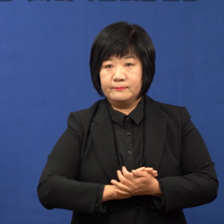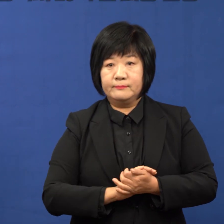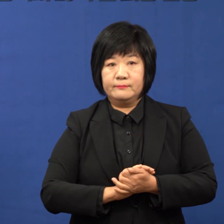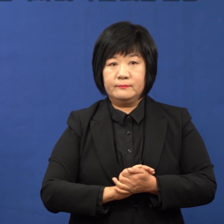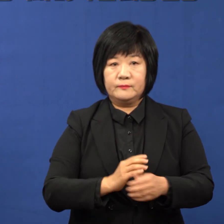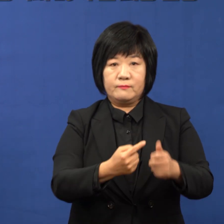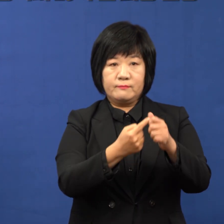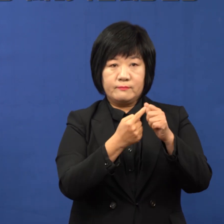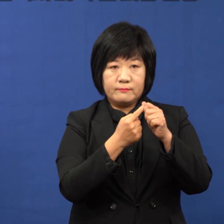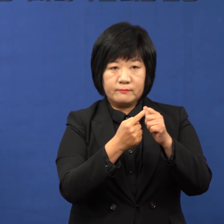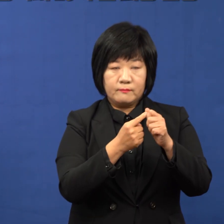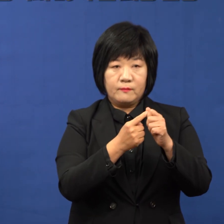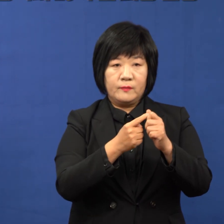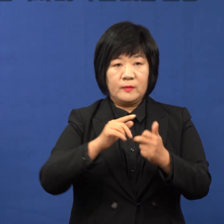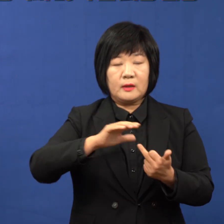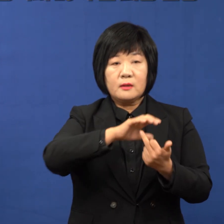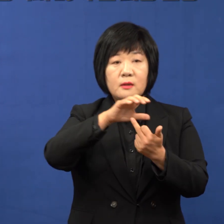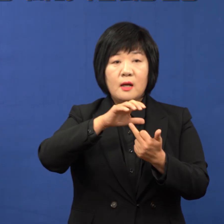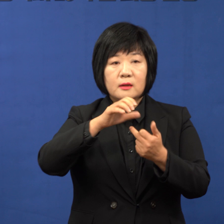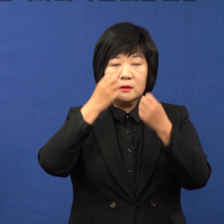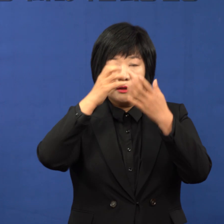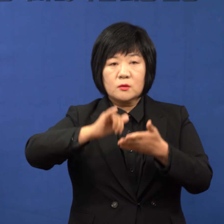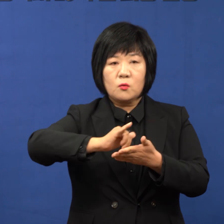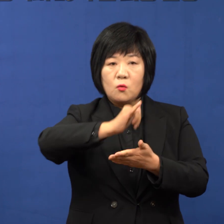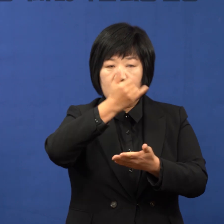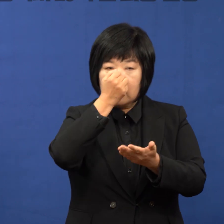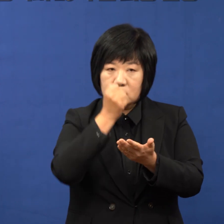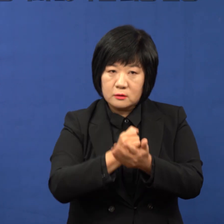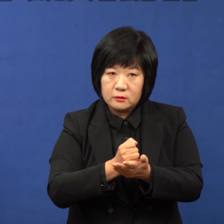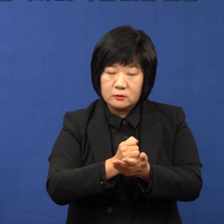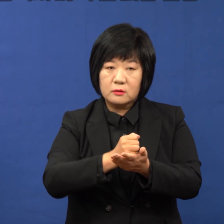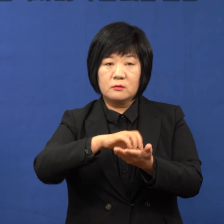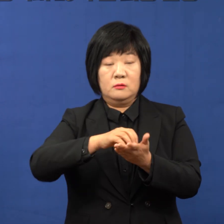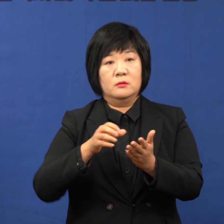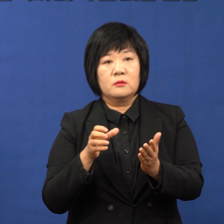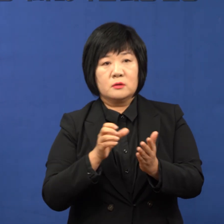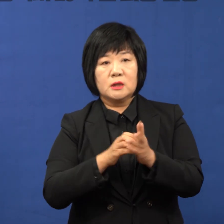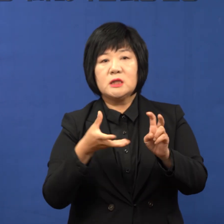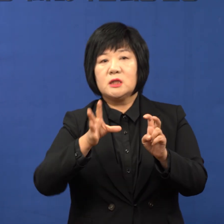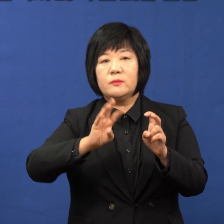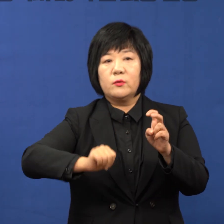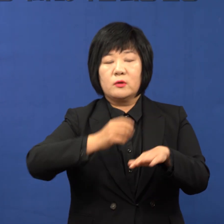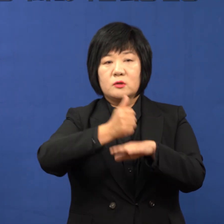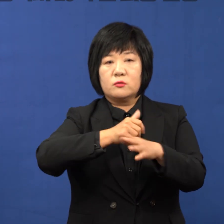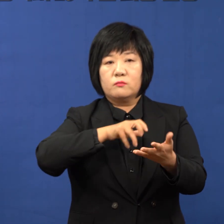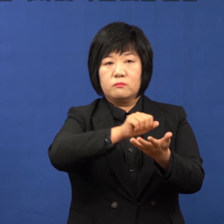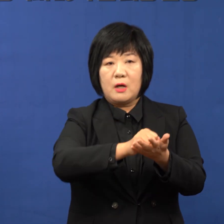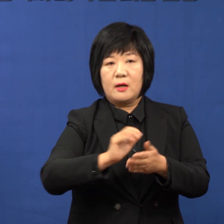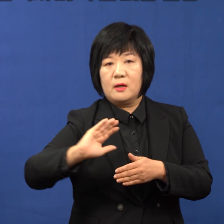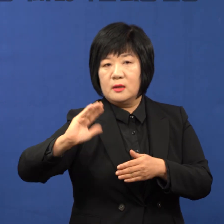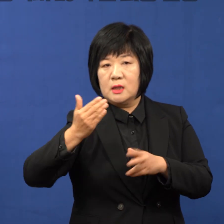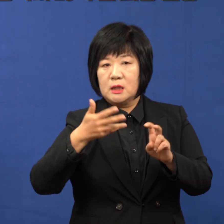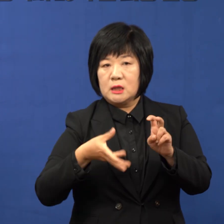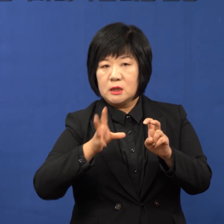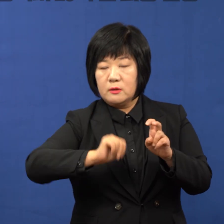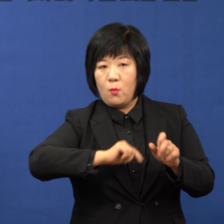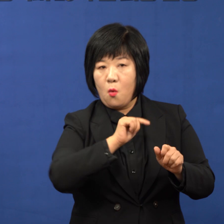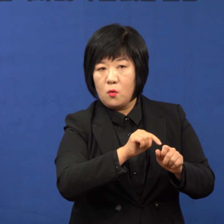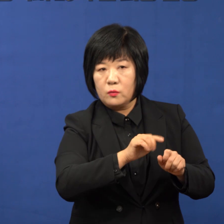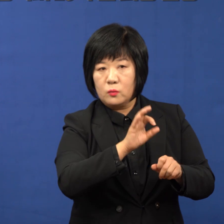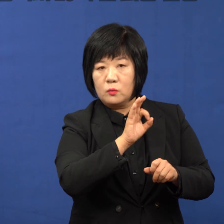먼저 첫 번째가 가득신공항 건설 적정성 검토 용역비 20억 원이 최종 반영됐습니다. 이 20억 원은